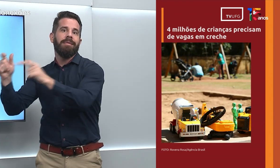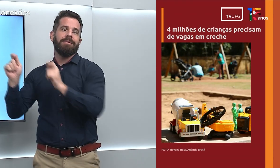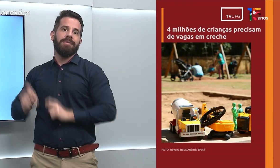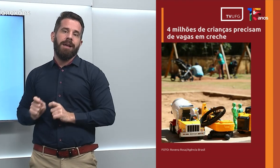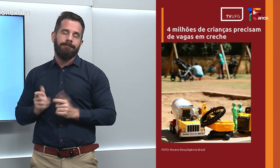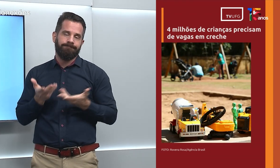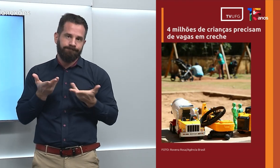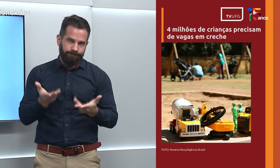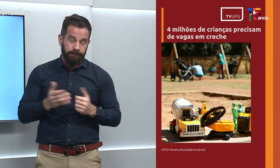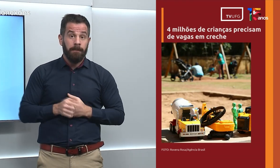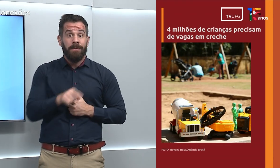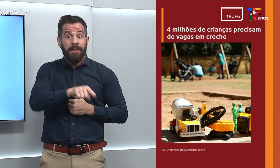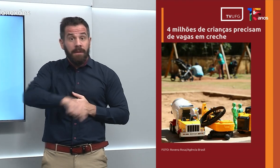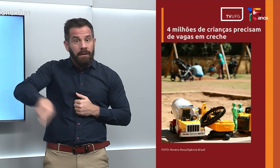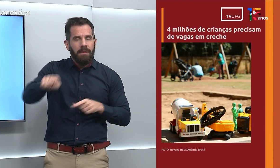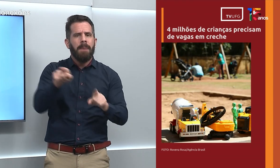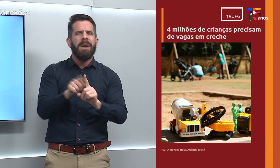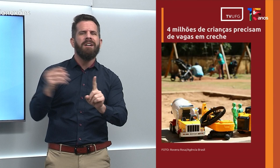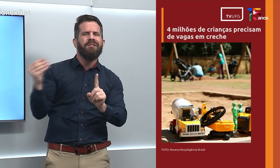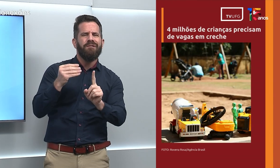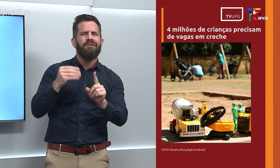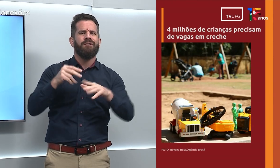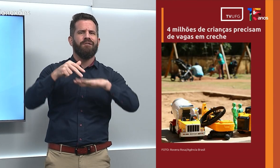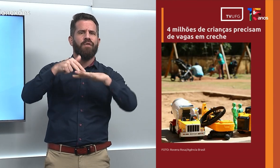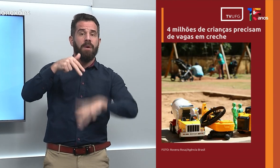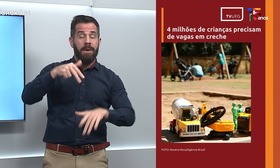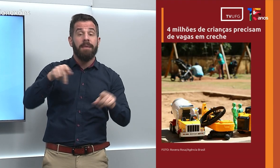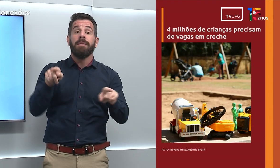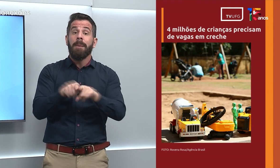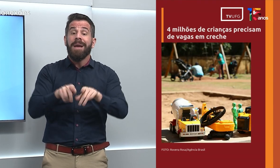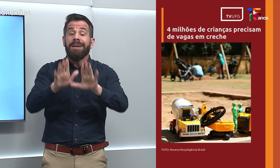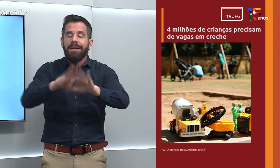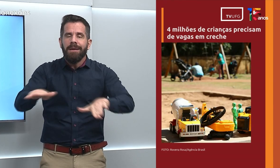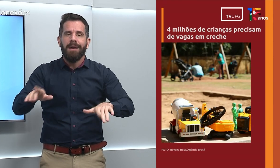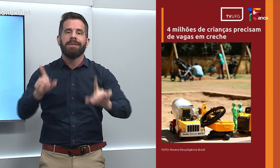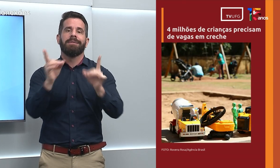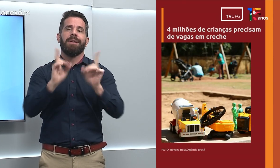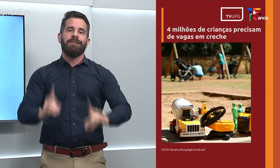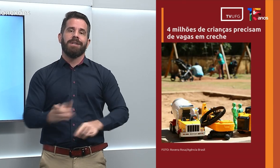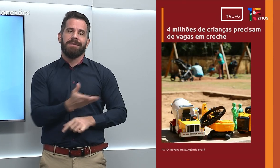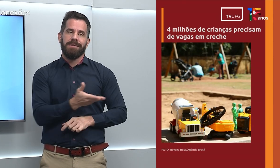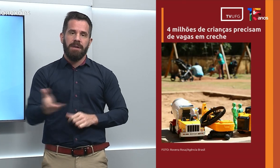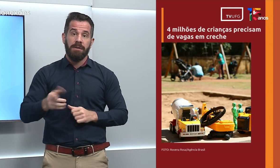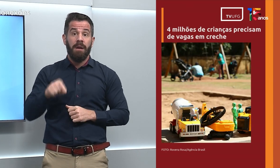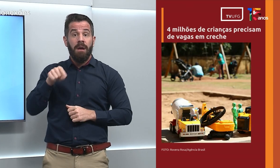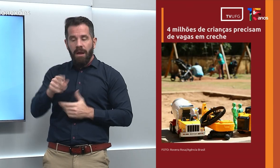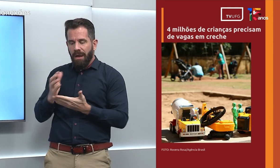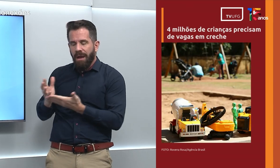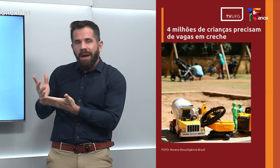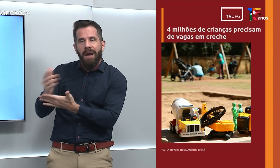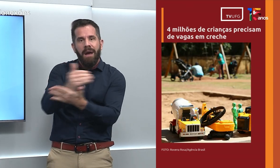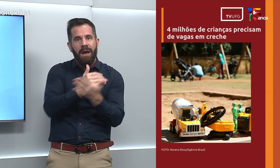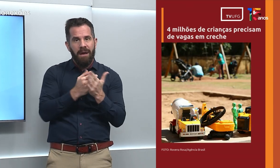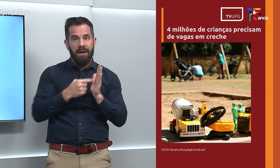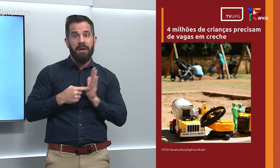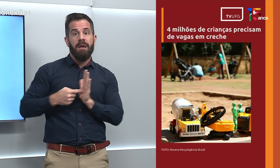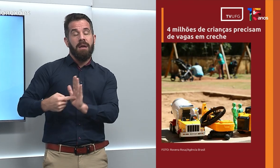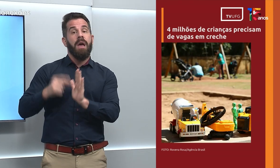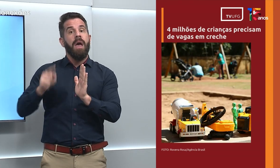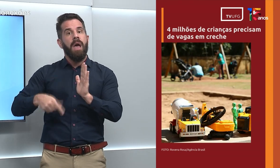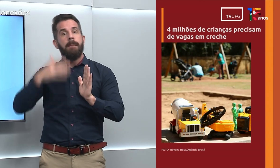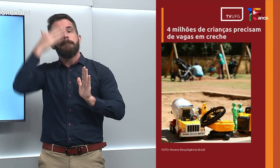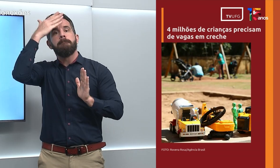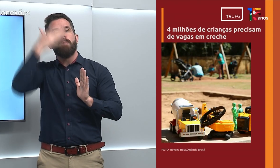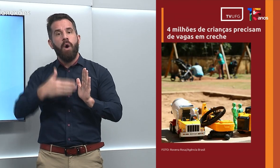vulnerabilidade são aquelas com crianças com deficiência. Esses dados são do Índice de Necessidade de Creches,